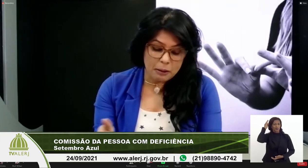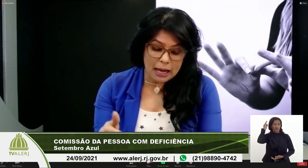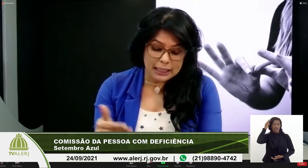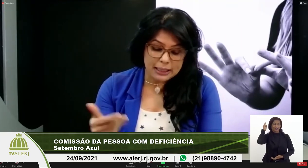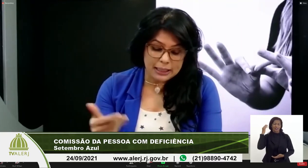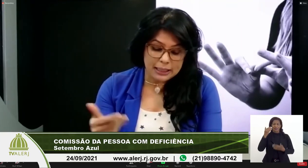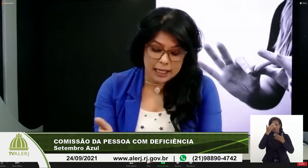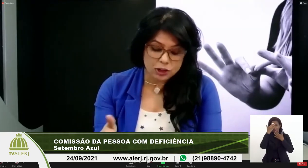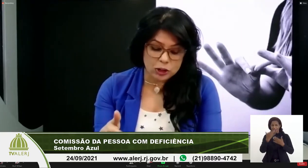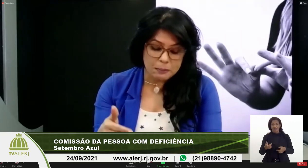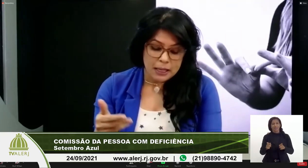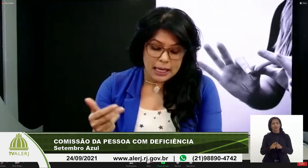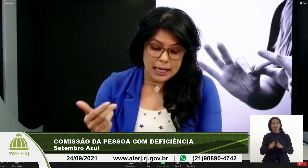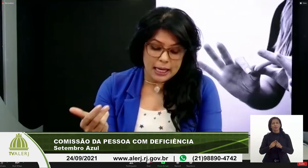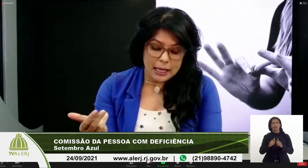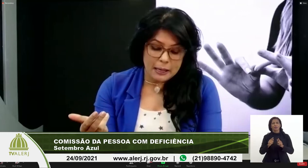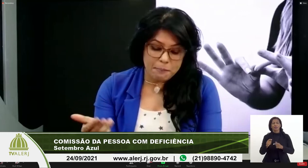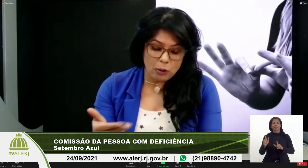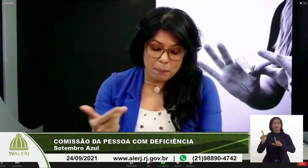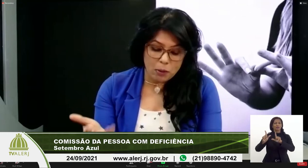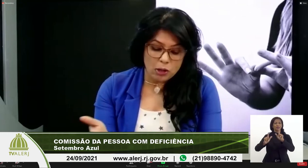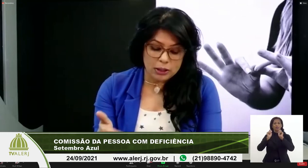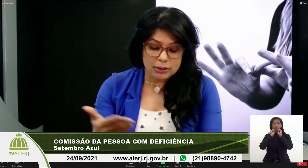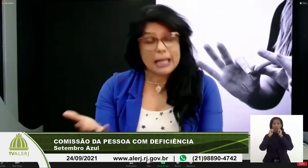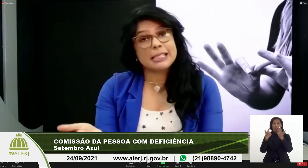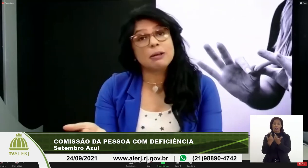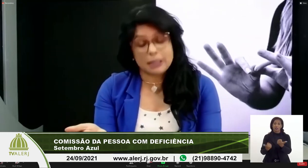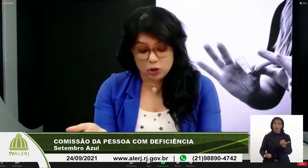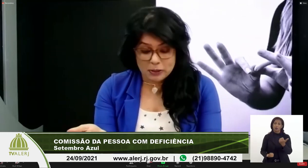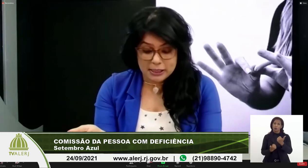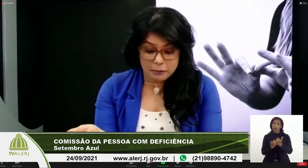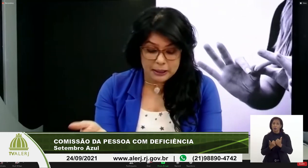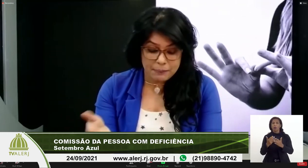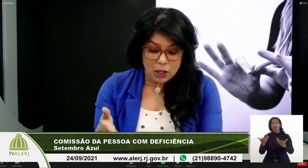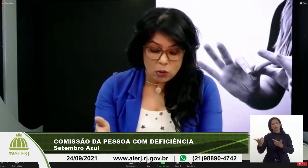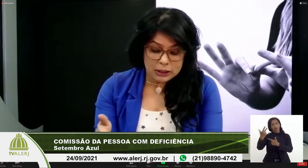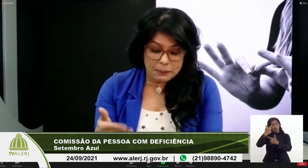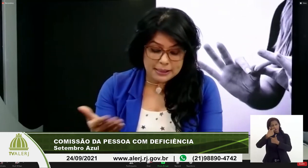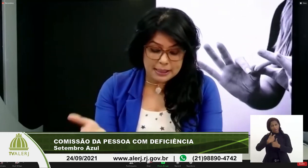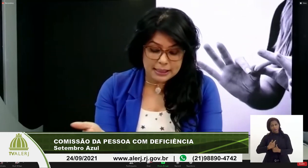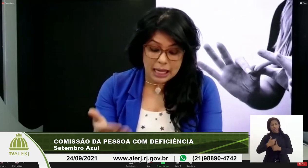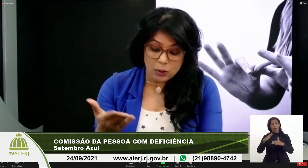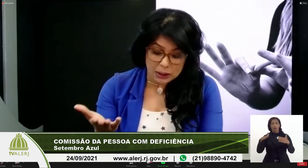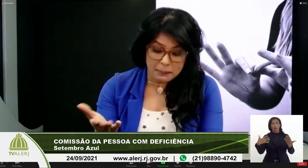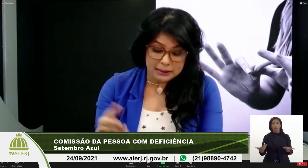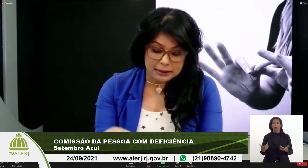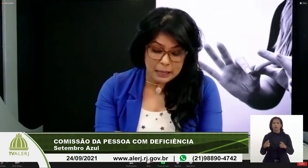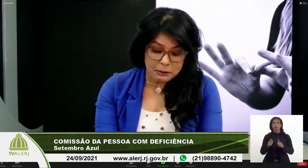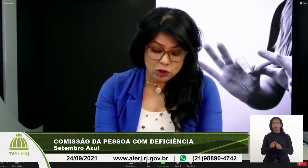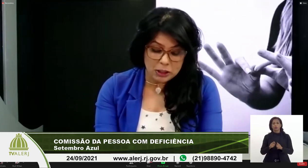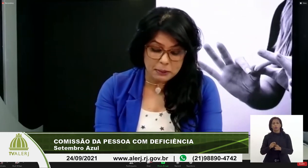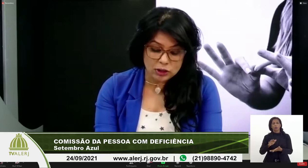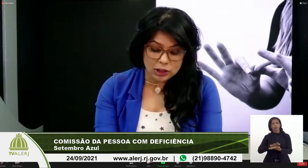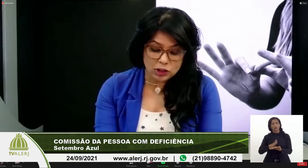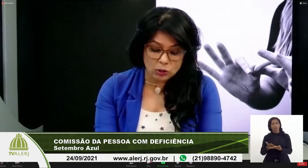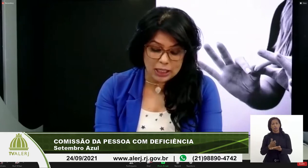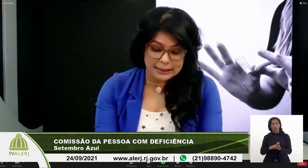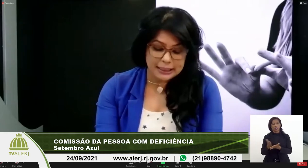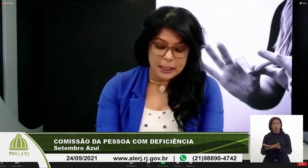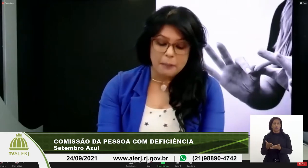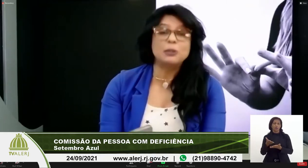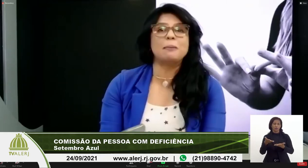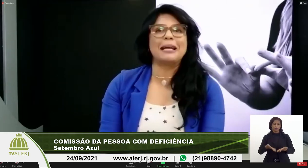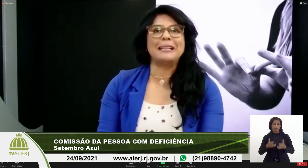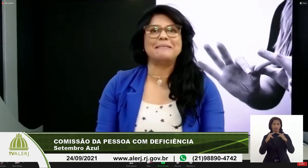agradeço também a TV alerje pelo apoio tanto em relação à transmissão né quanto a presença também do intérprete de Libras nesta